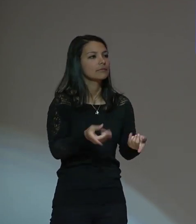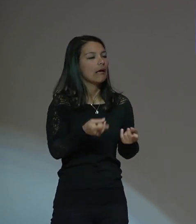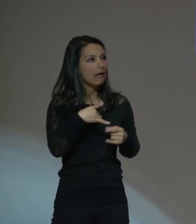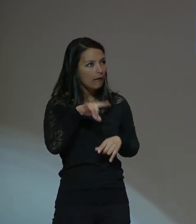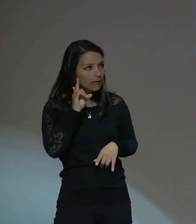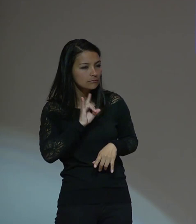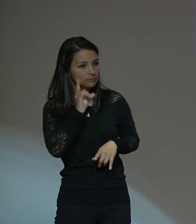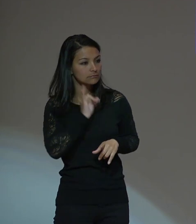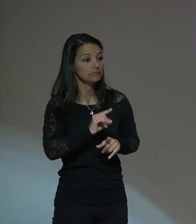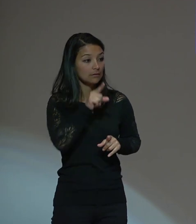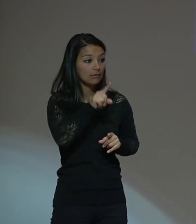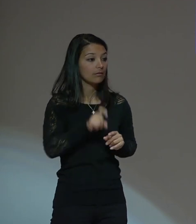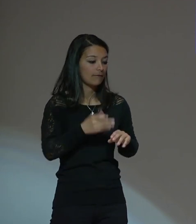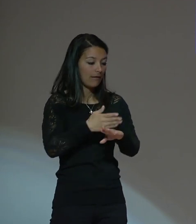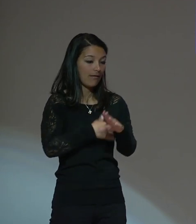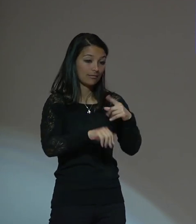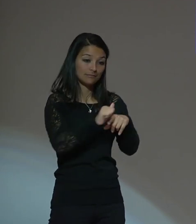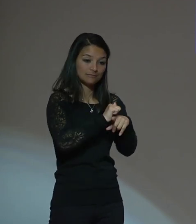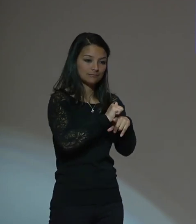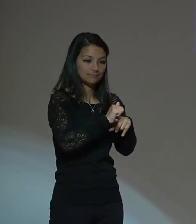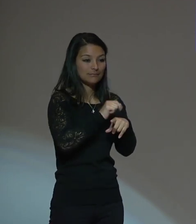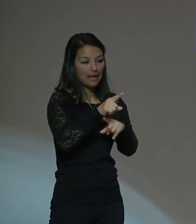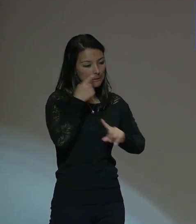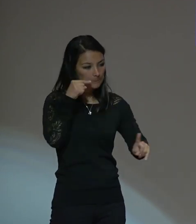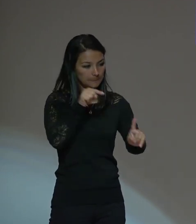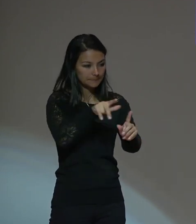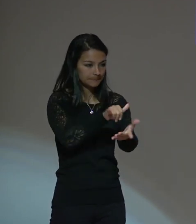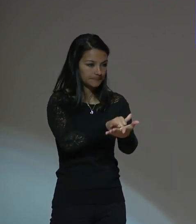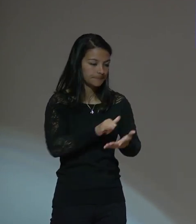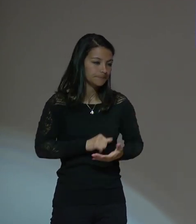preparar y eso es el gran objetivo.